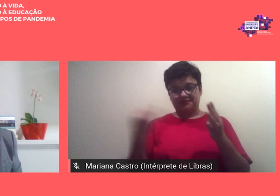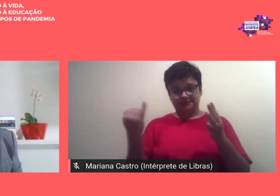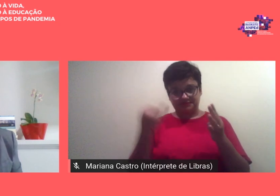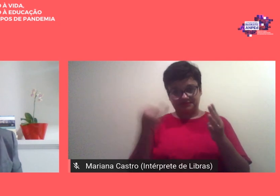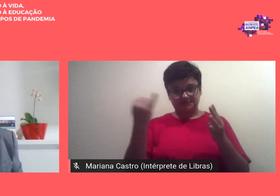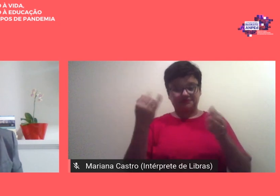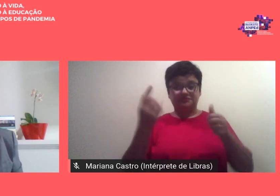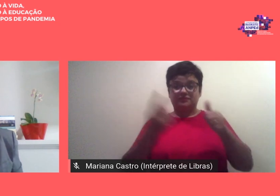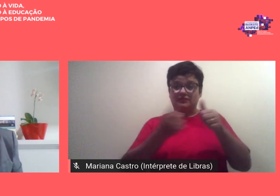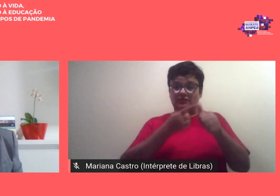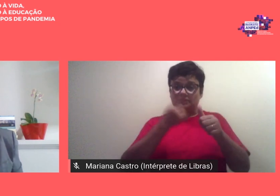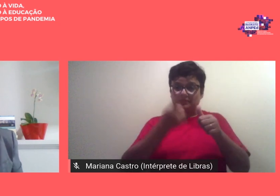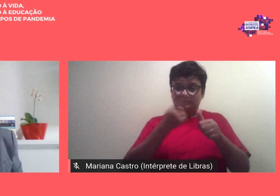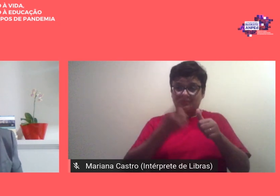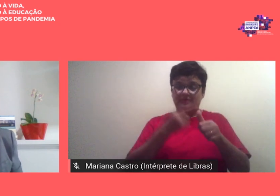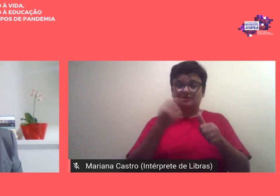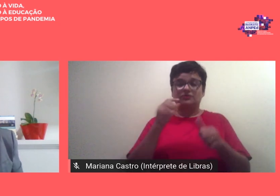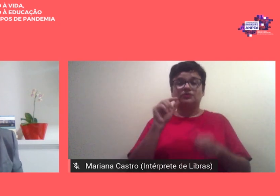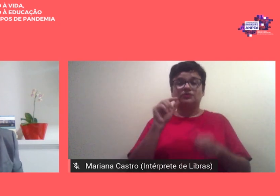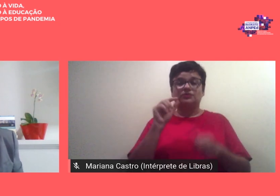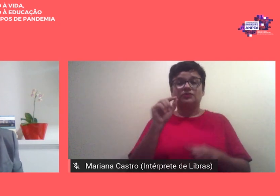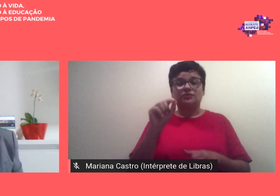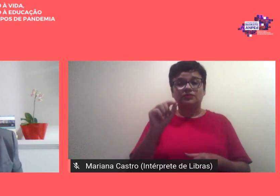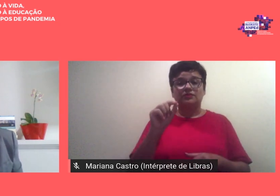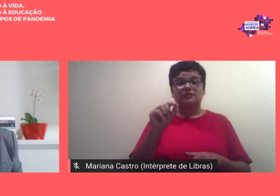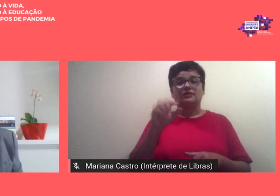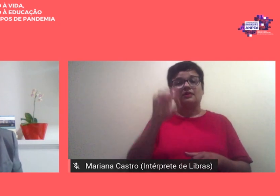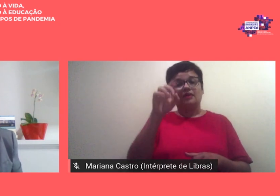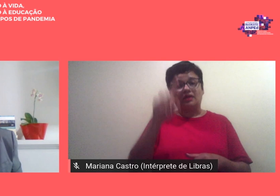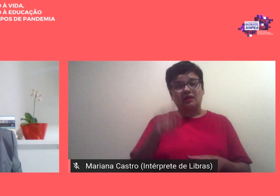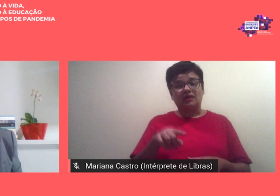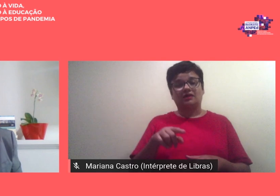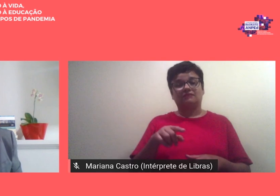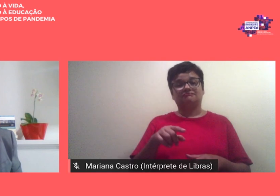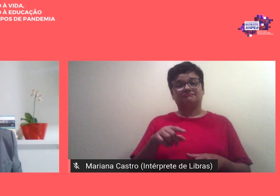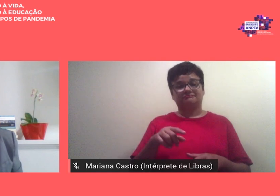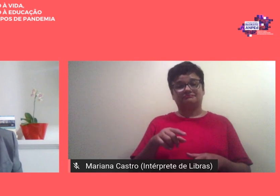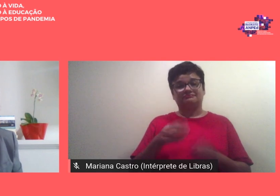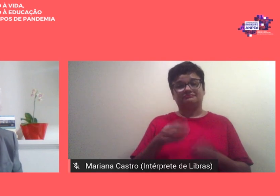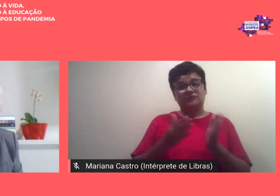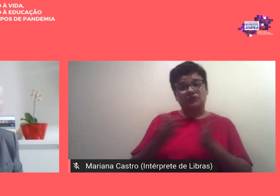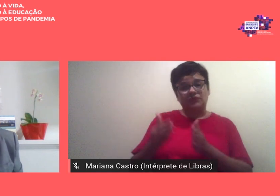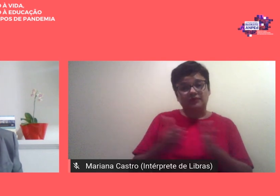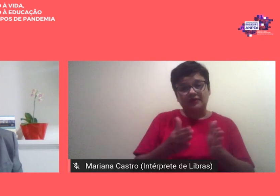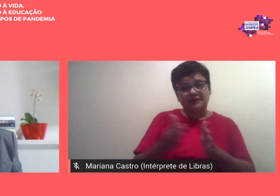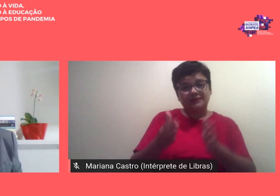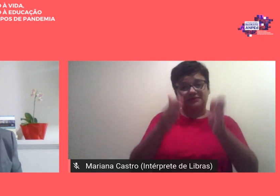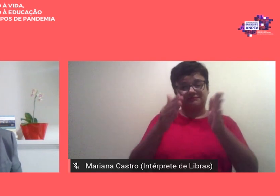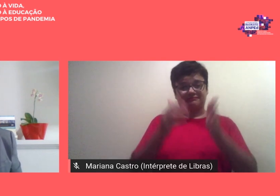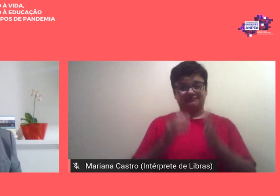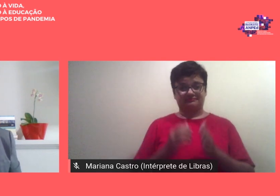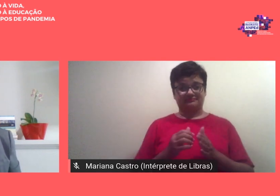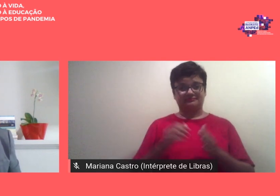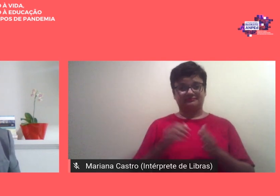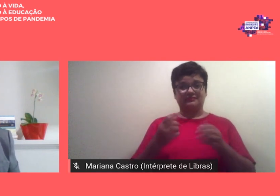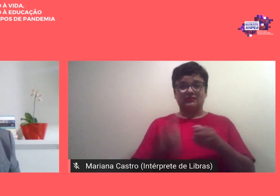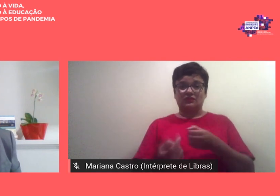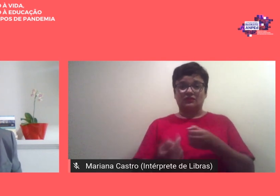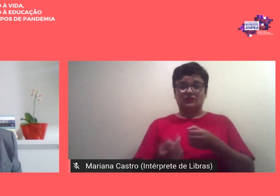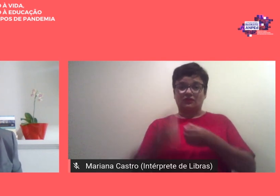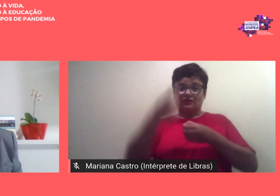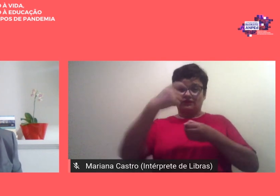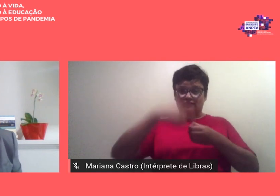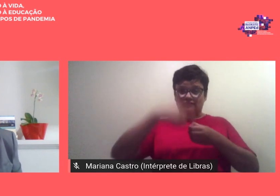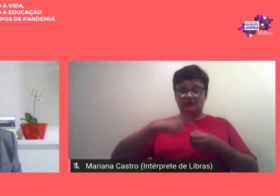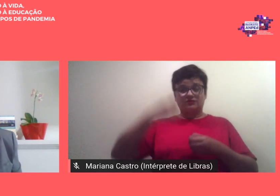ponto o primeiro deles ligado ao itinerário dessa jornada aí então eu retorno a uma ideia que